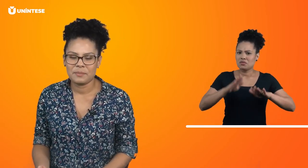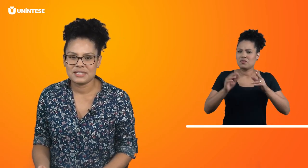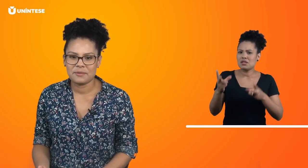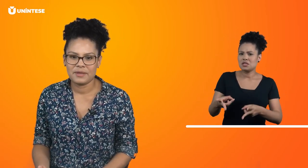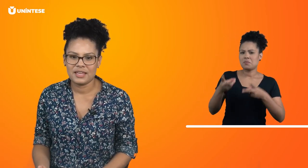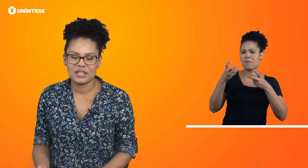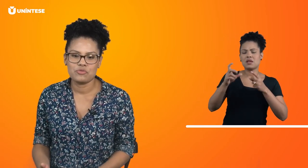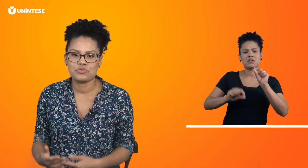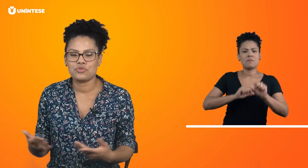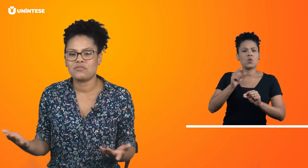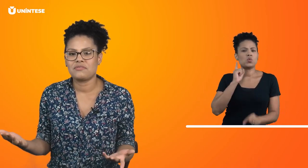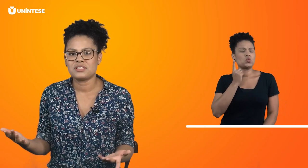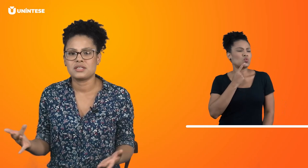perceber que o surdo vai fazer.